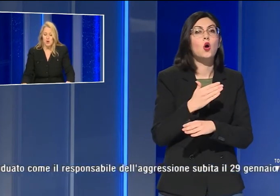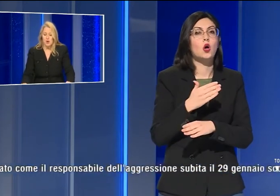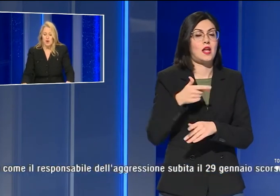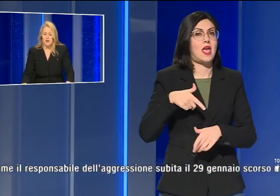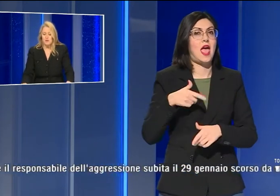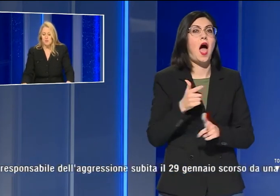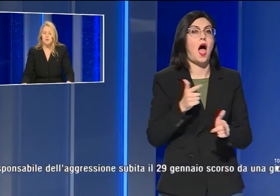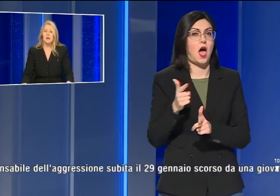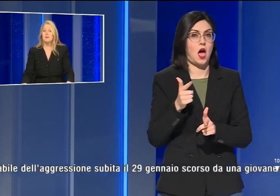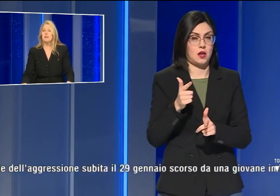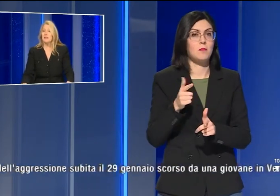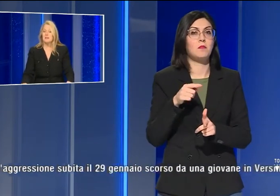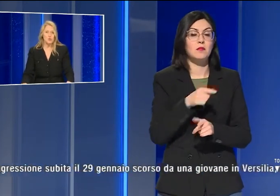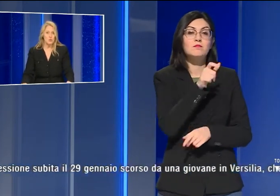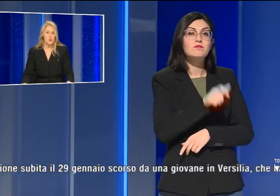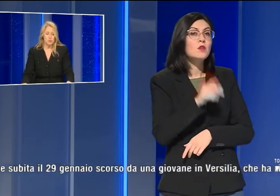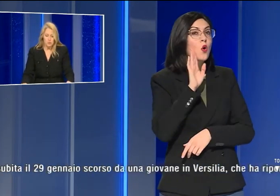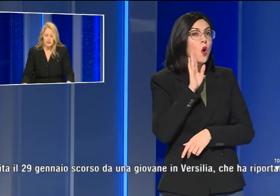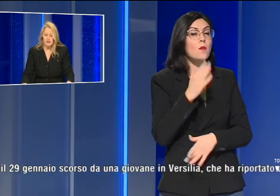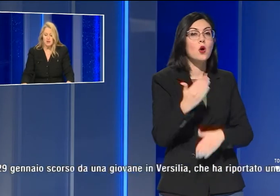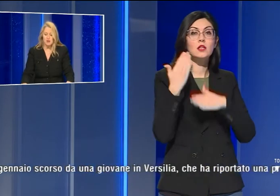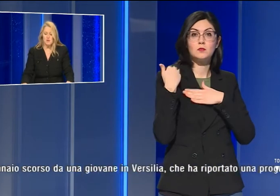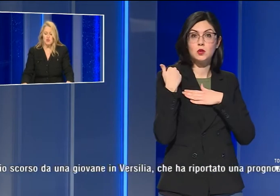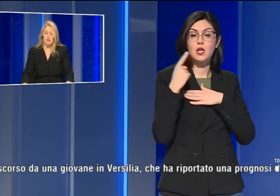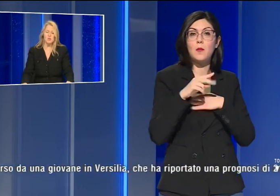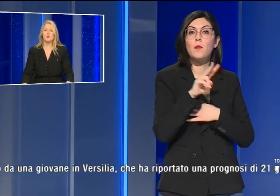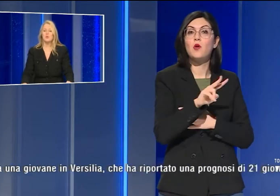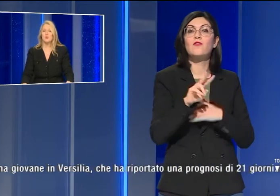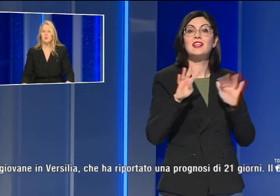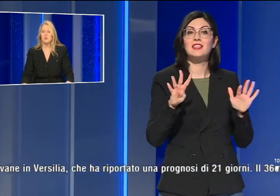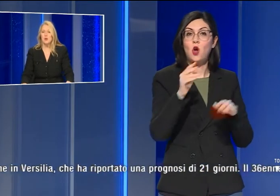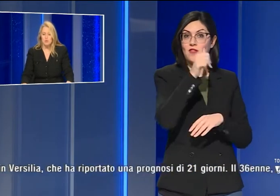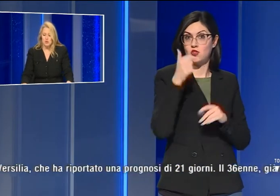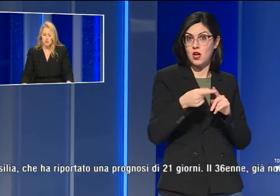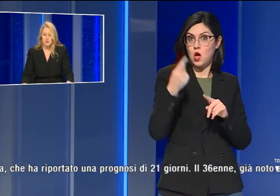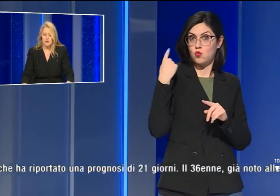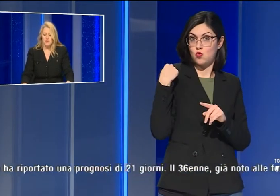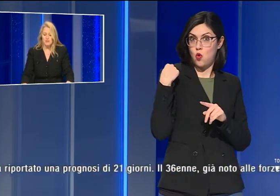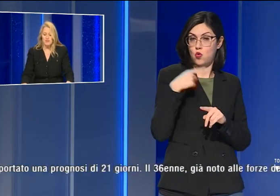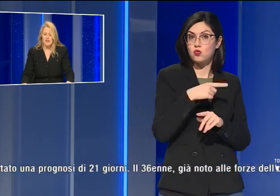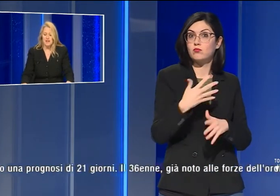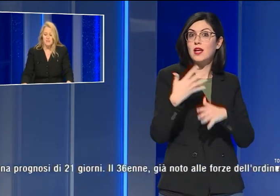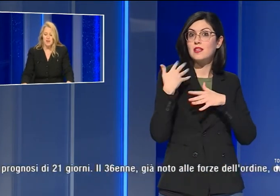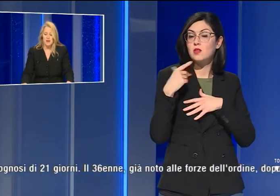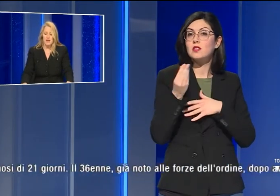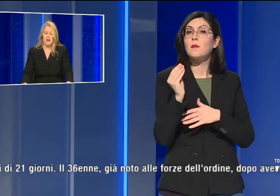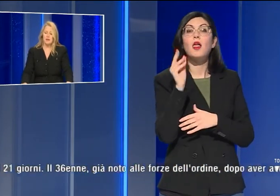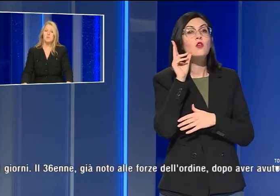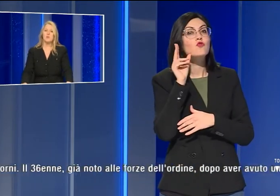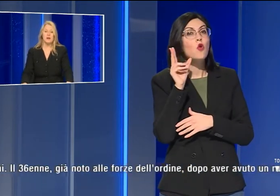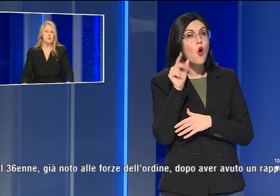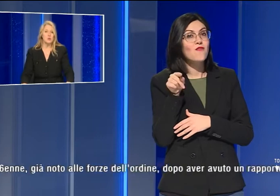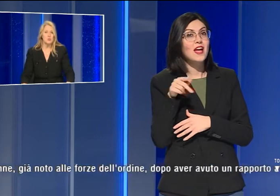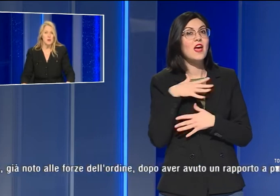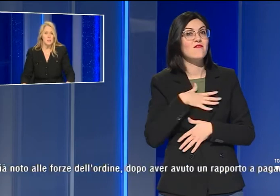'uomo è responsabile dell'aggressione subita il 29 gennaio scorso da una giovane in Versilia che ha